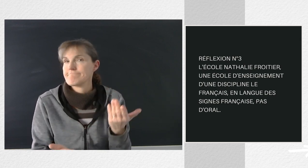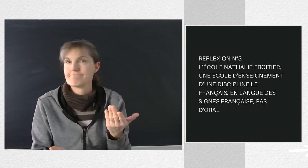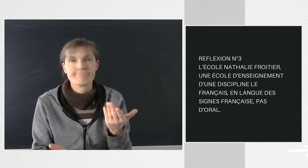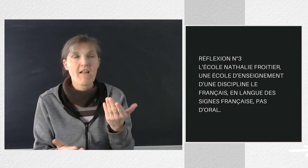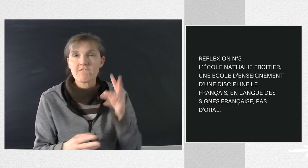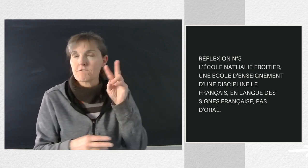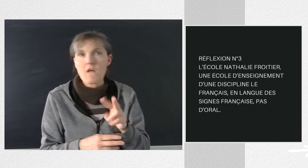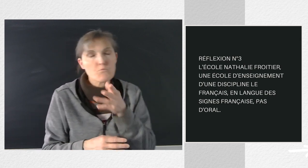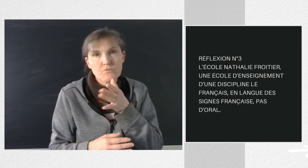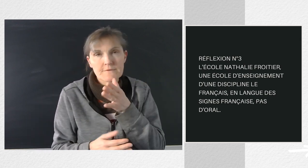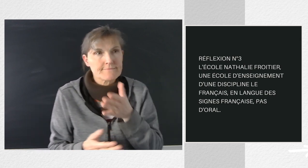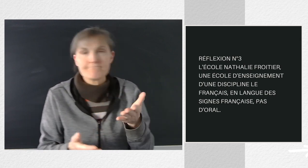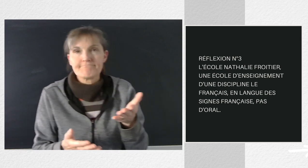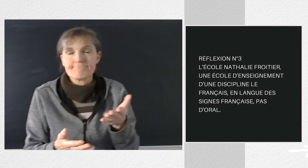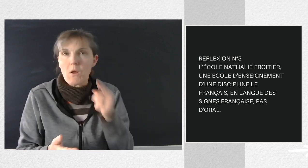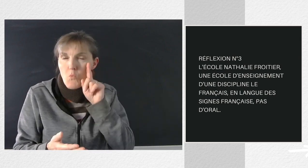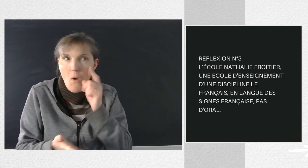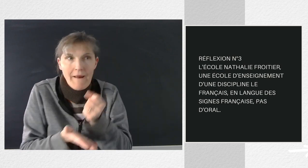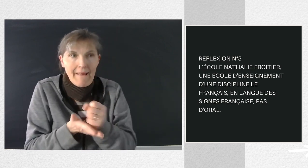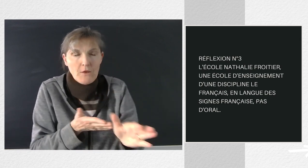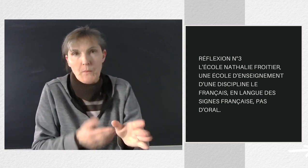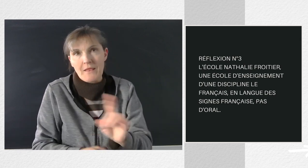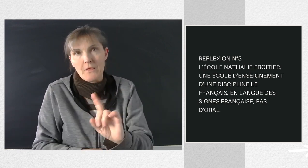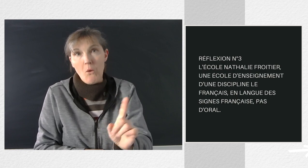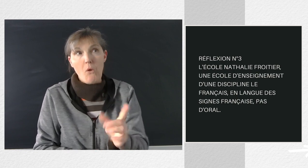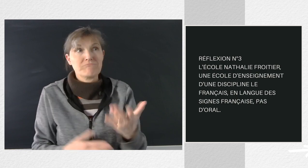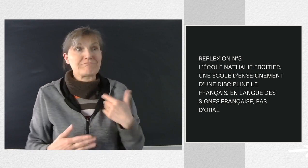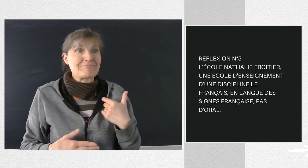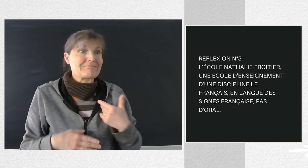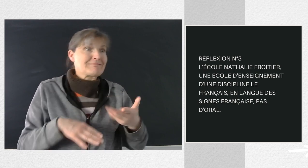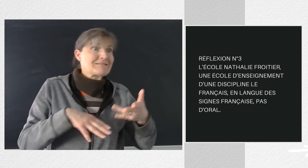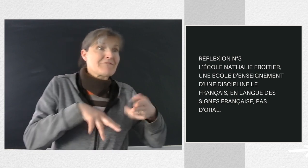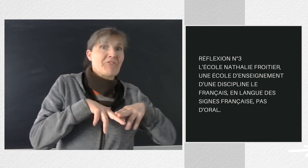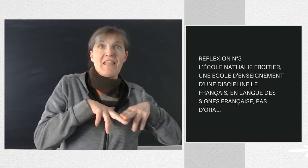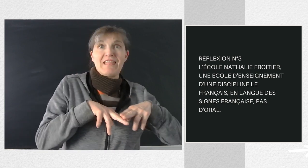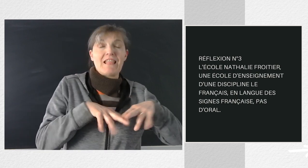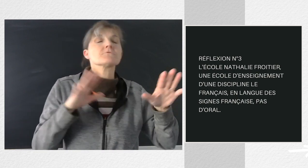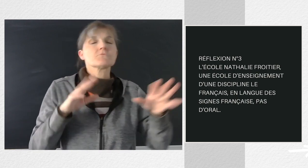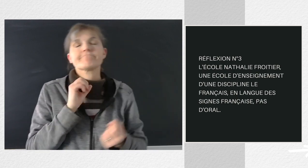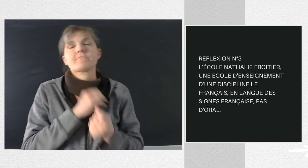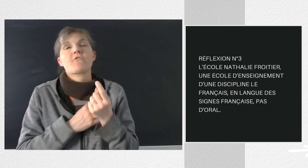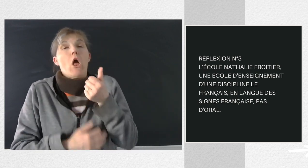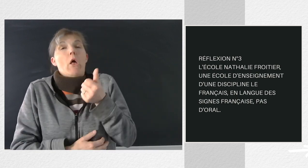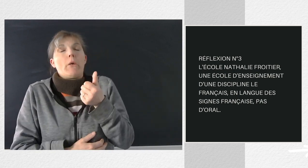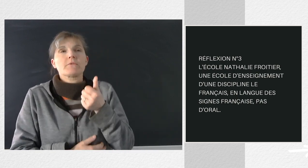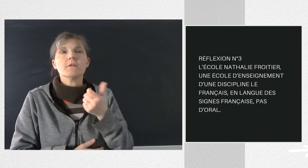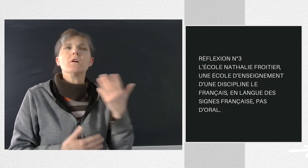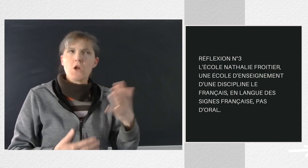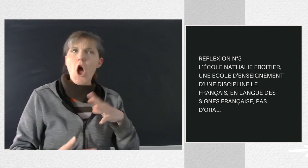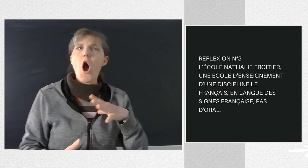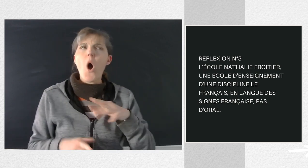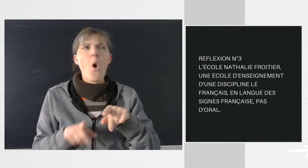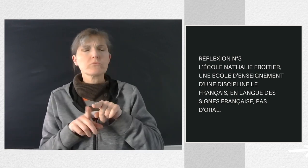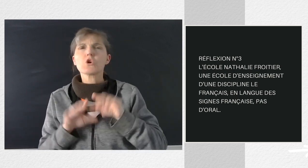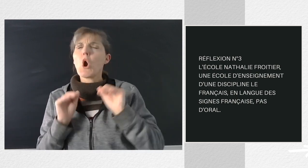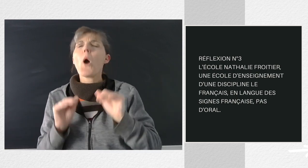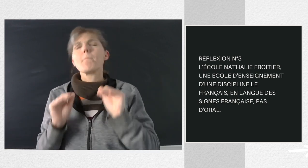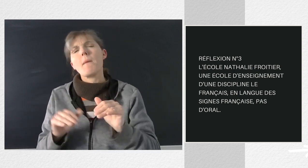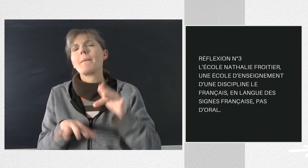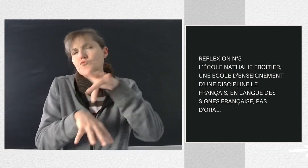cela ne peut pas être gratuit, donc je n'ai eu personne, sauf quelques ateliers de français que j'ai donnés à distance pour me faire la main,